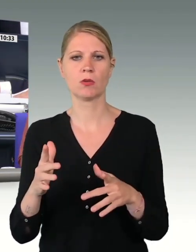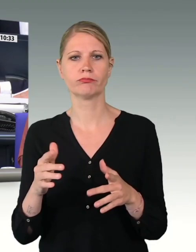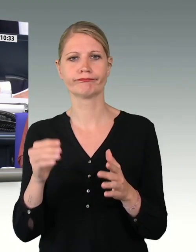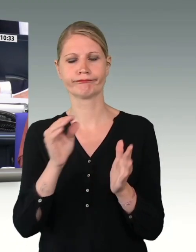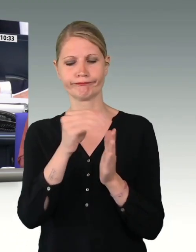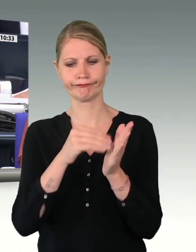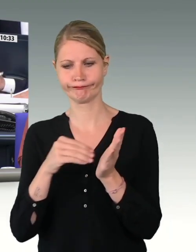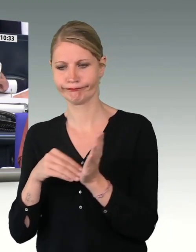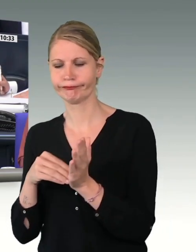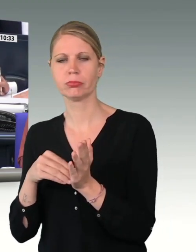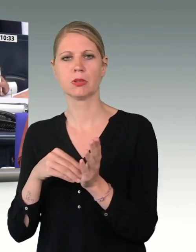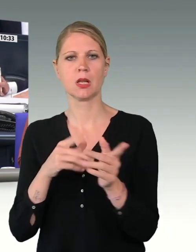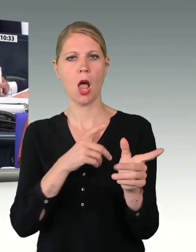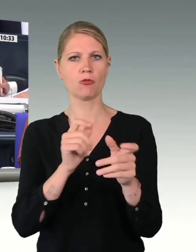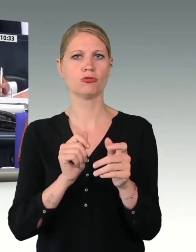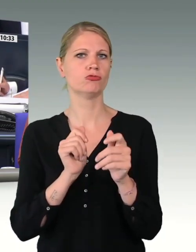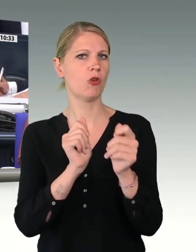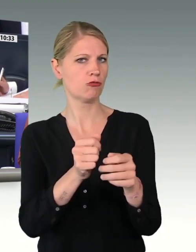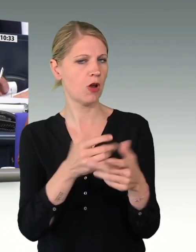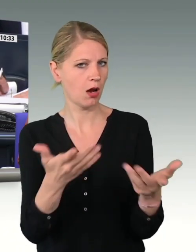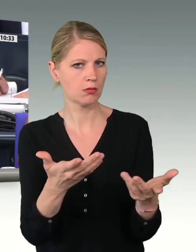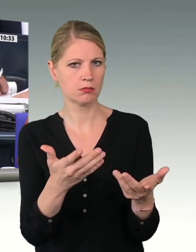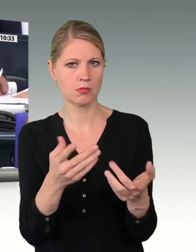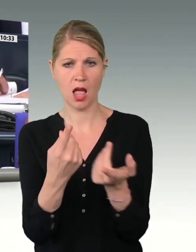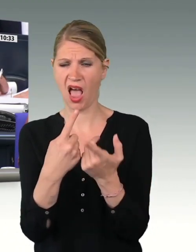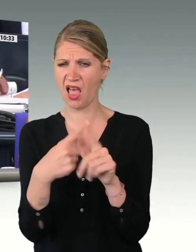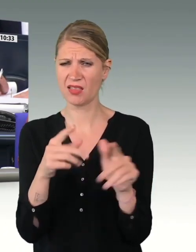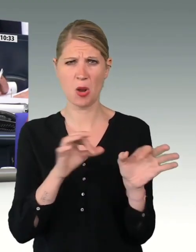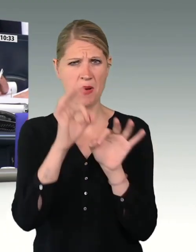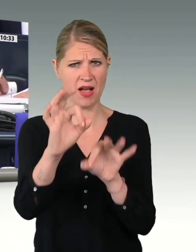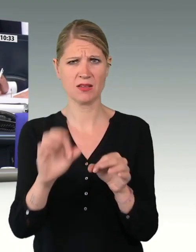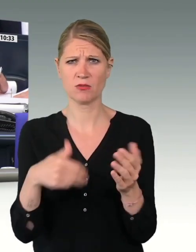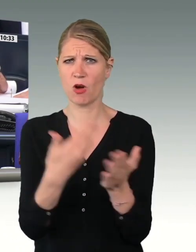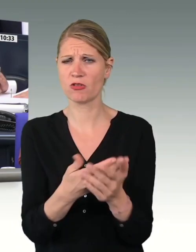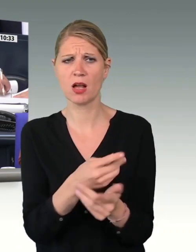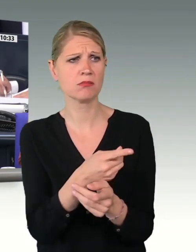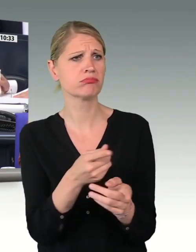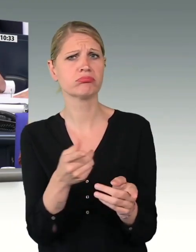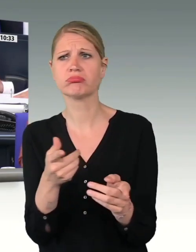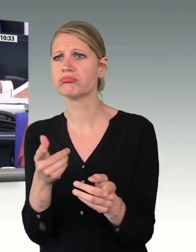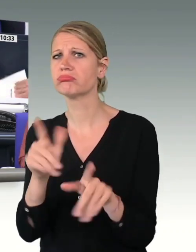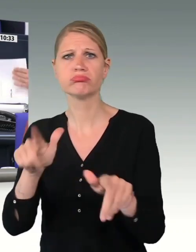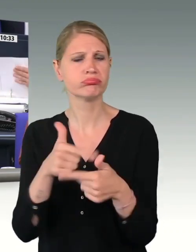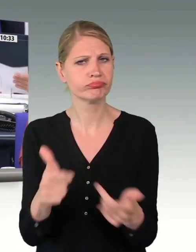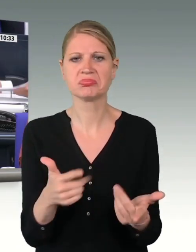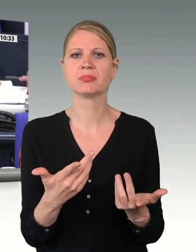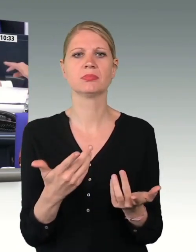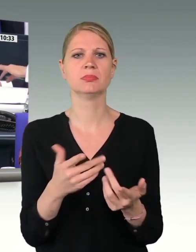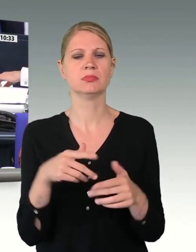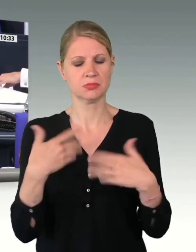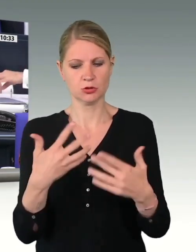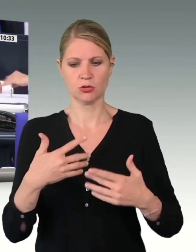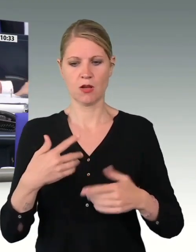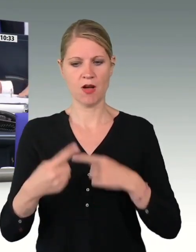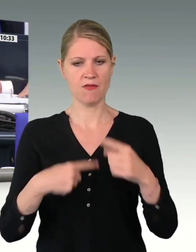vorgeschlagen. Gibt es weitere Überweisungsvorschläge? Das sehe ich nicht. Dann verfahren wir wie